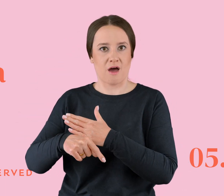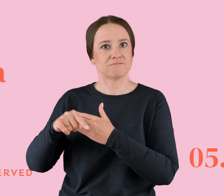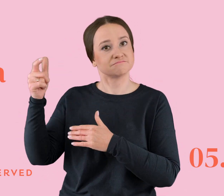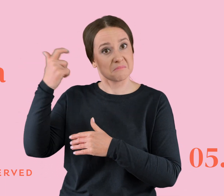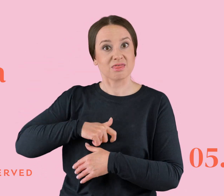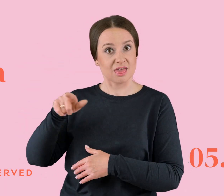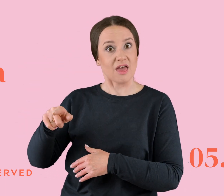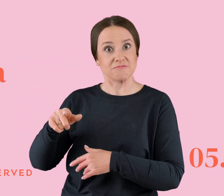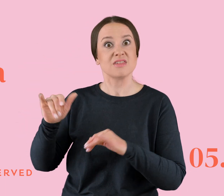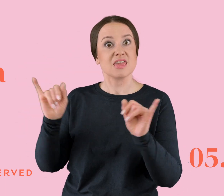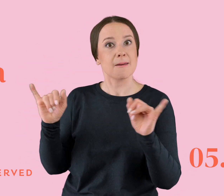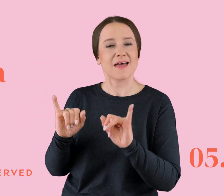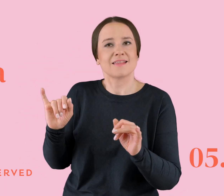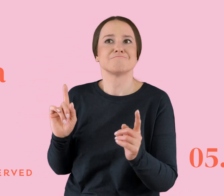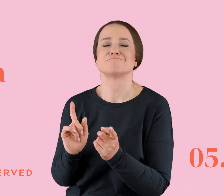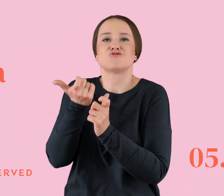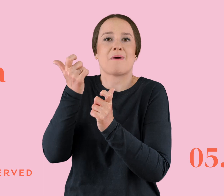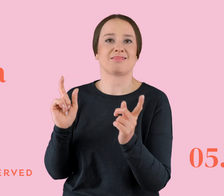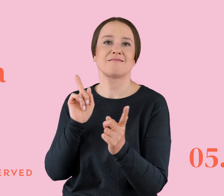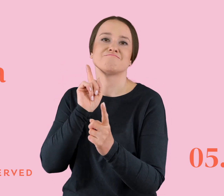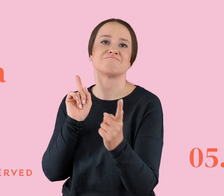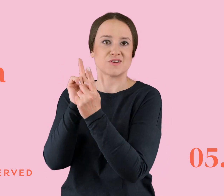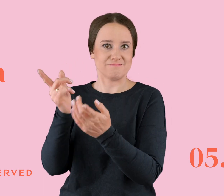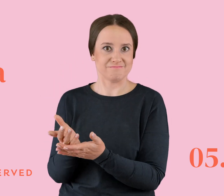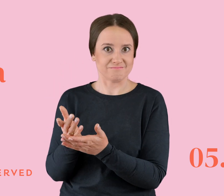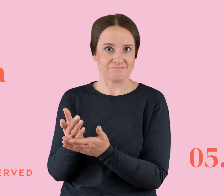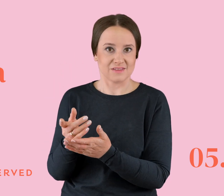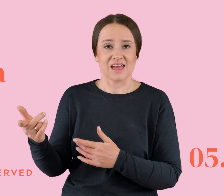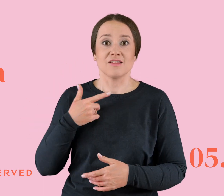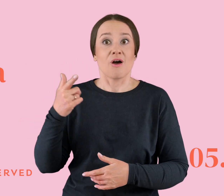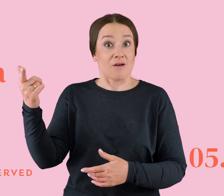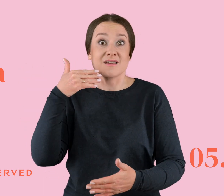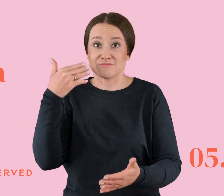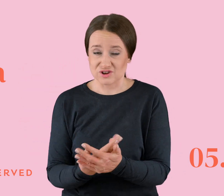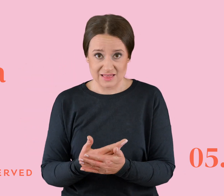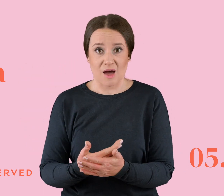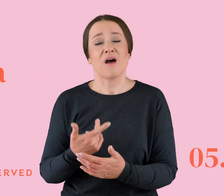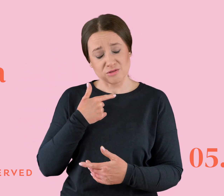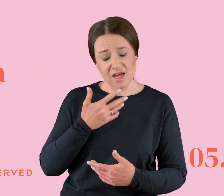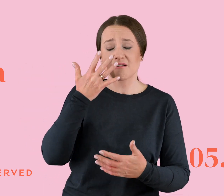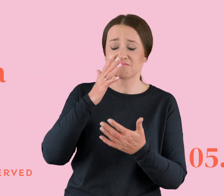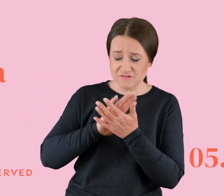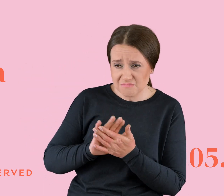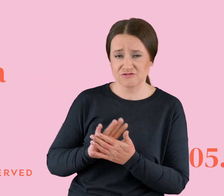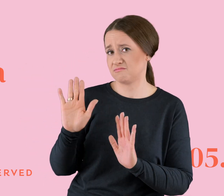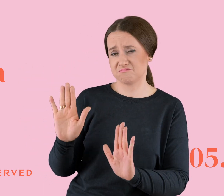typem. Ja oczywiście po rozmowie i temu, że się przyznała z wyrzutów sumienia, to jej wybaczyłam i powiedziałem, że to nieważne, że